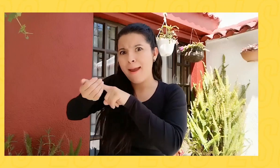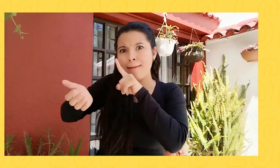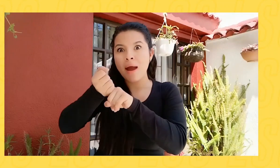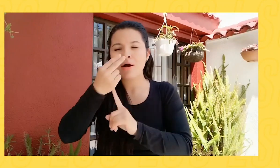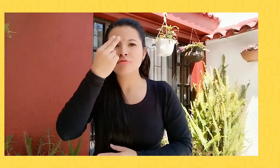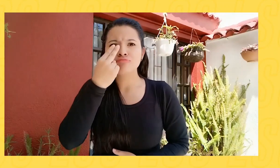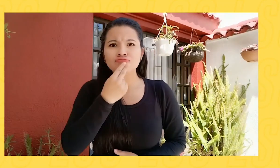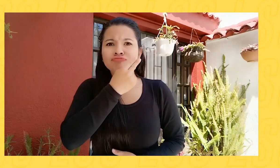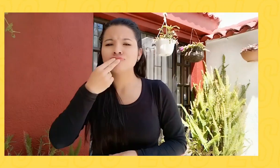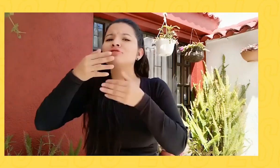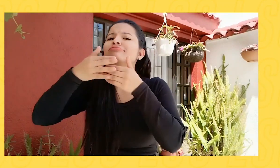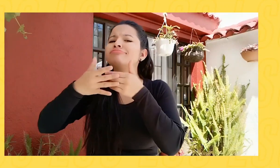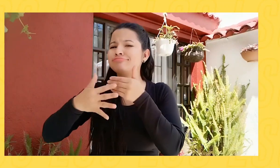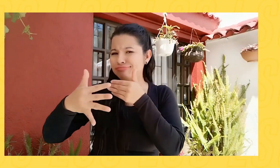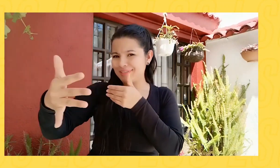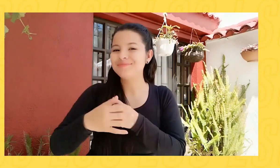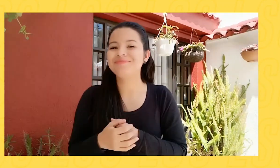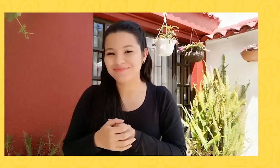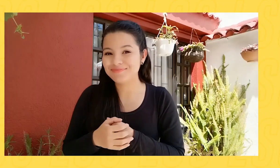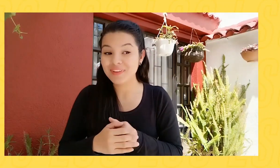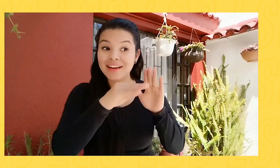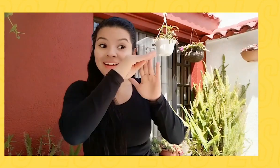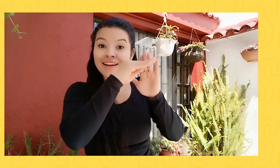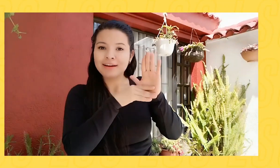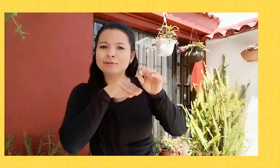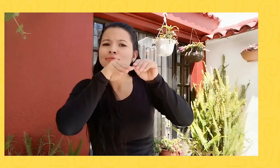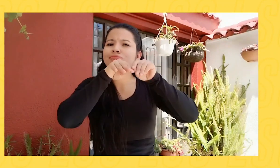compromisos y cumplimiento de la política pública en el país.